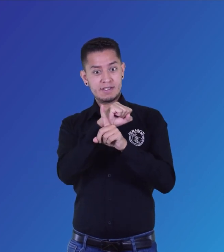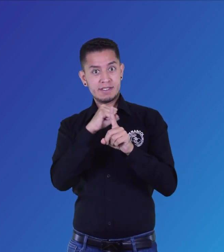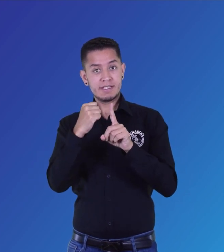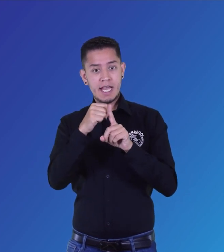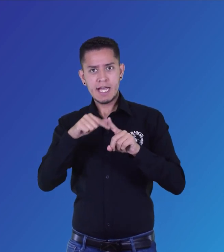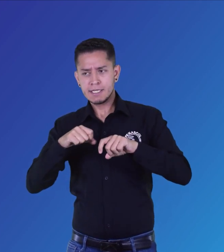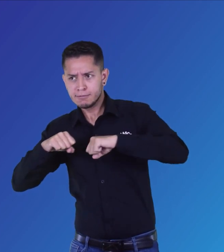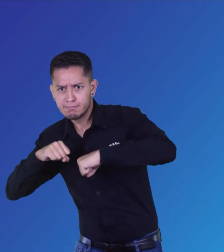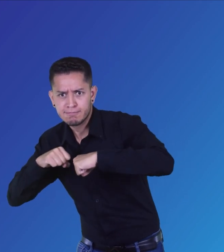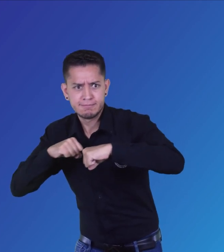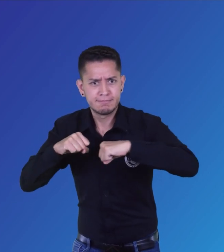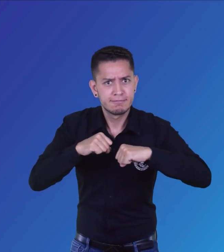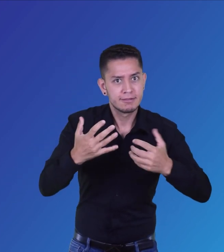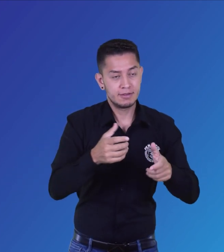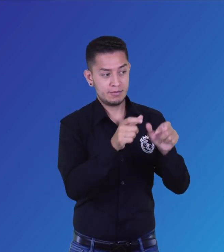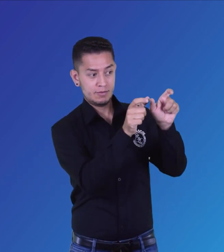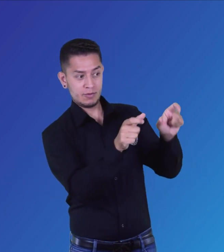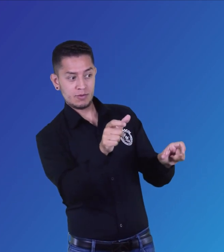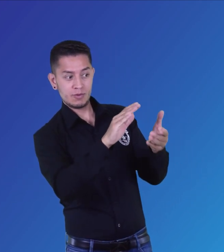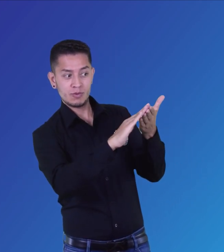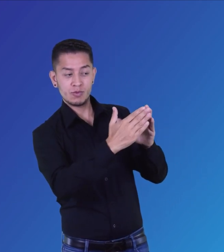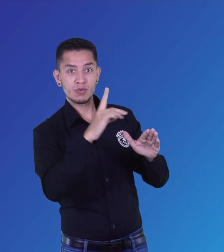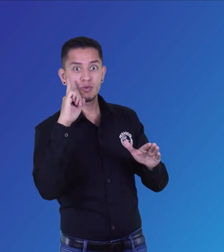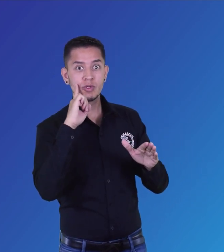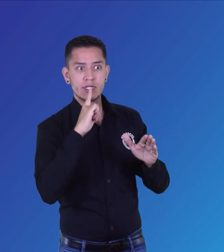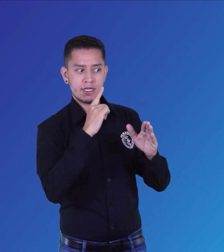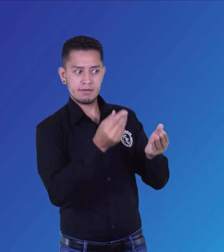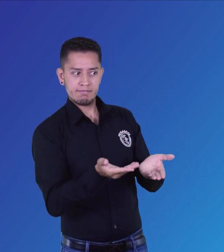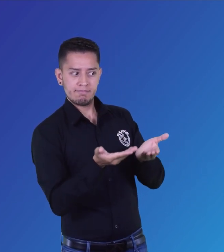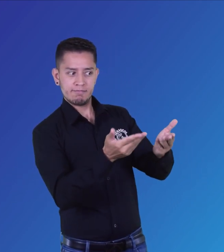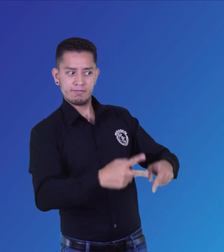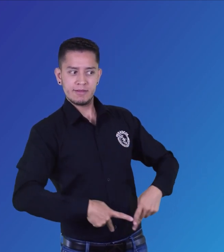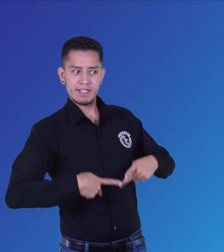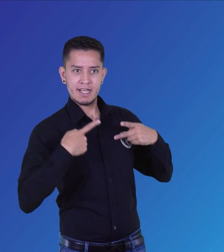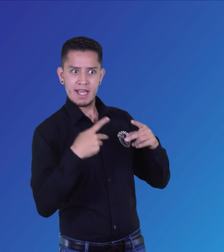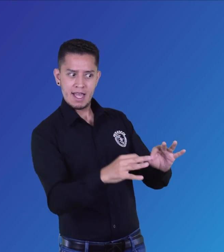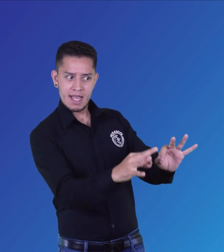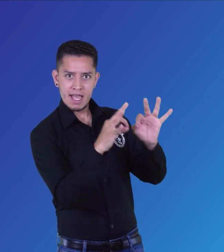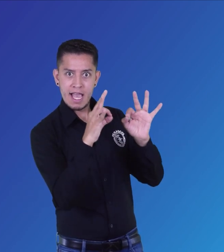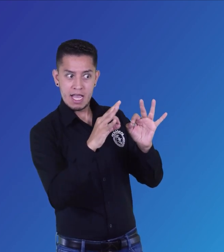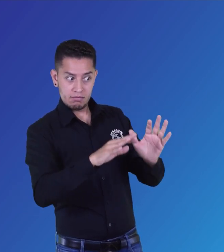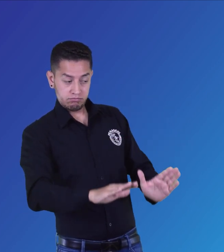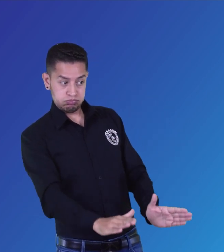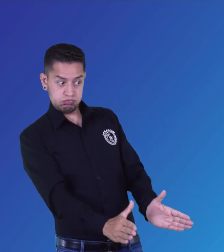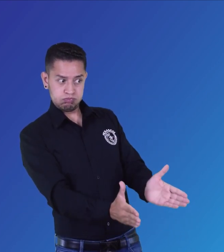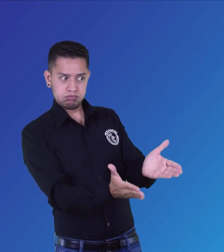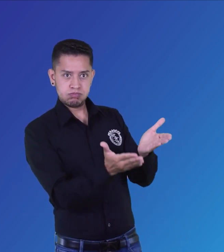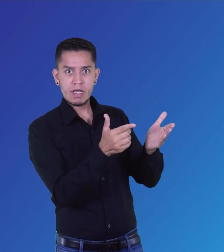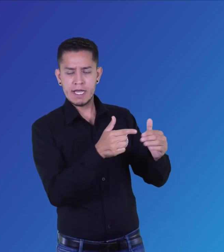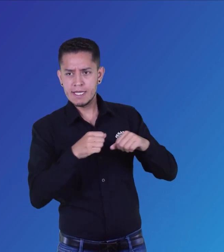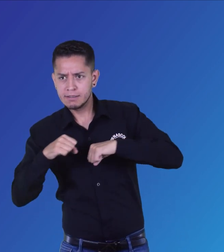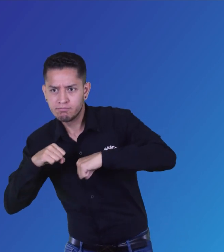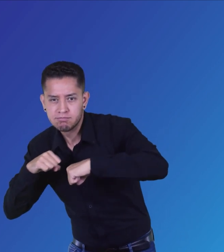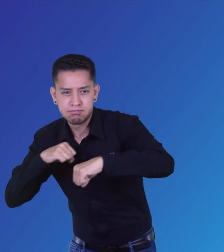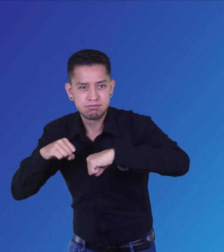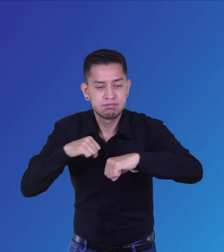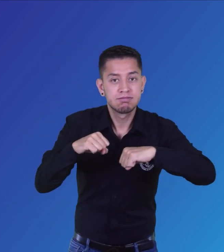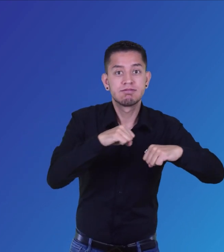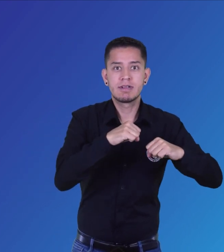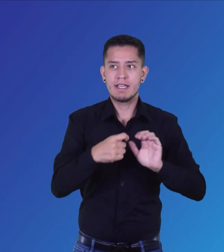mostrar nuestra experiencia en temas cruciales para el mejoramiento de la calidad de vida de las personas sordas. Por